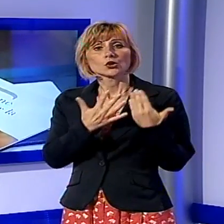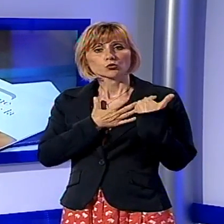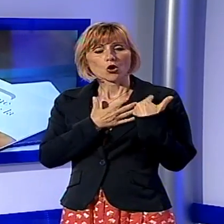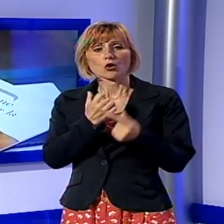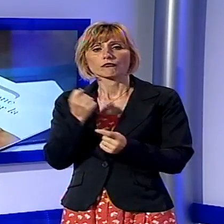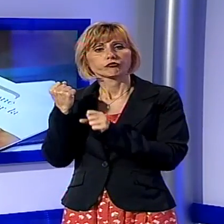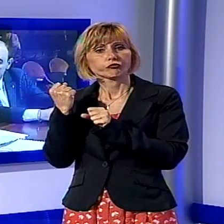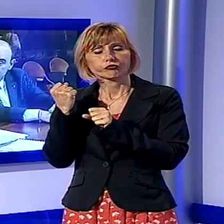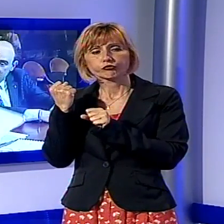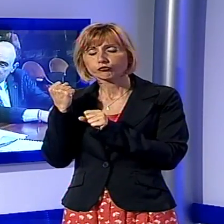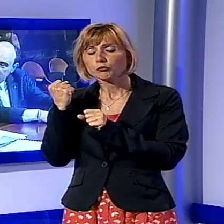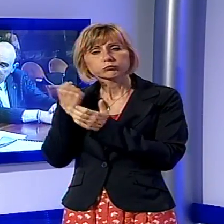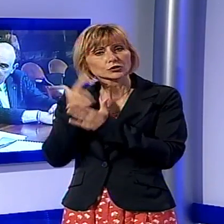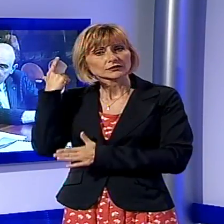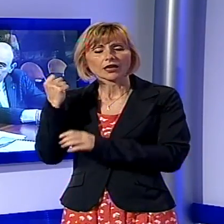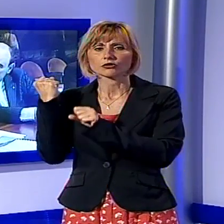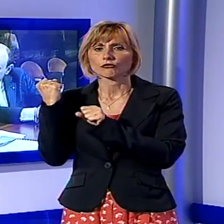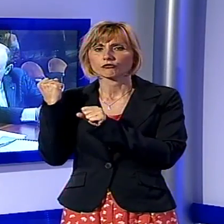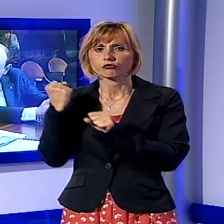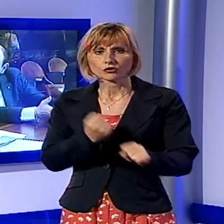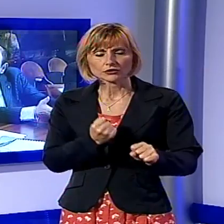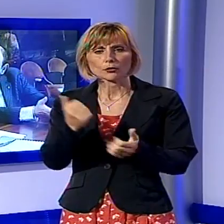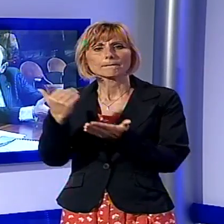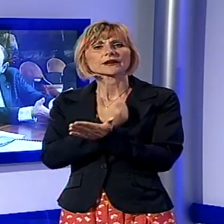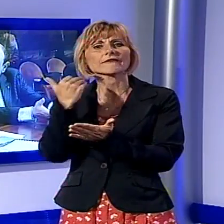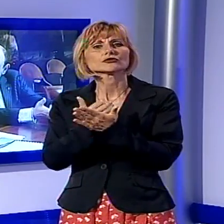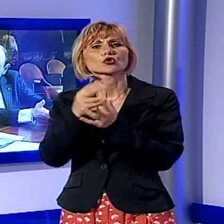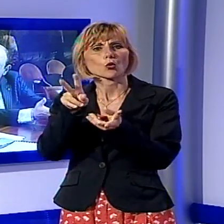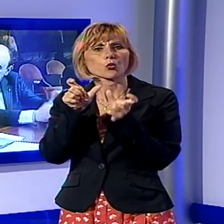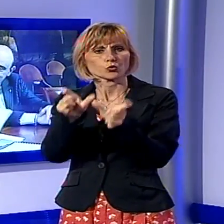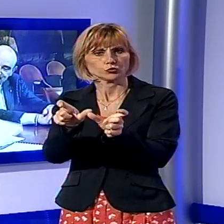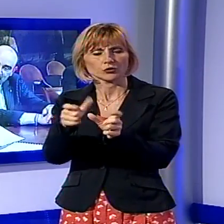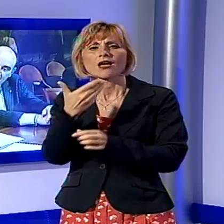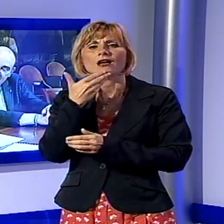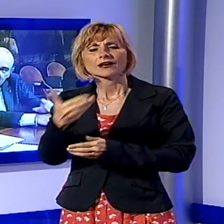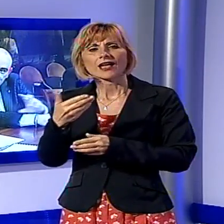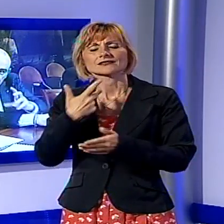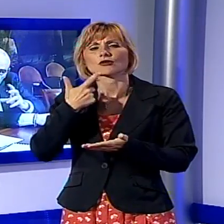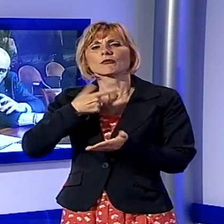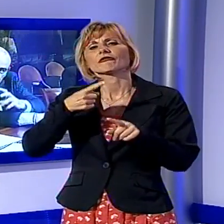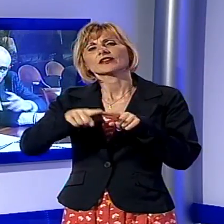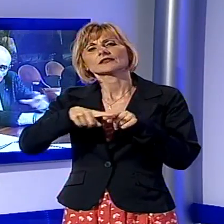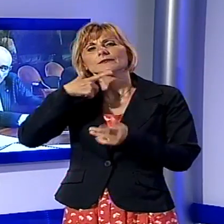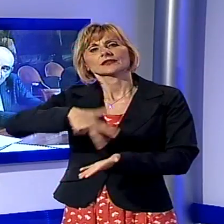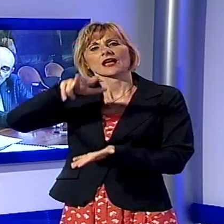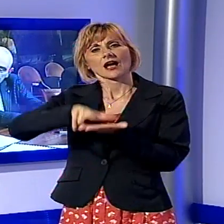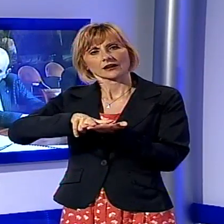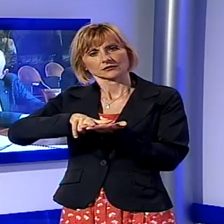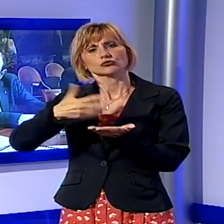dalla Fondazione per la prevenzione dell'usura grazie alle garanzie prestate sui finanziamenti e per i finanziamenti concessi e le